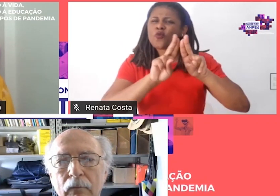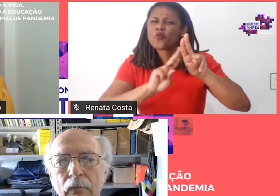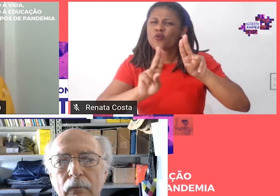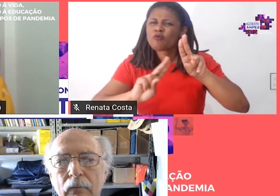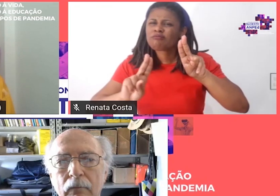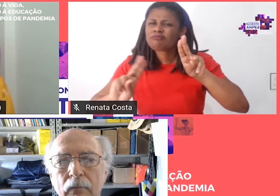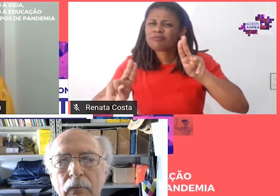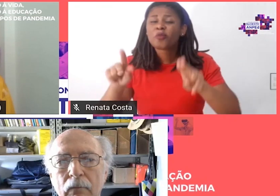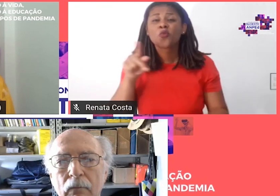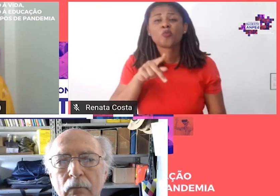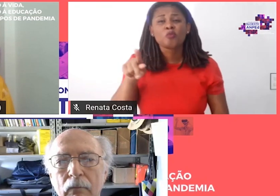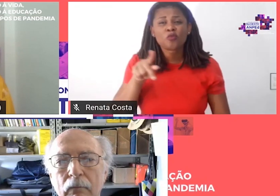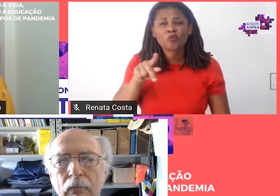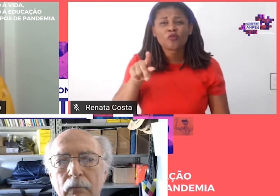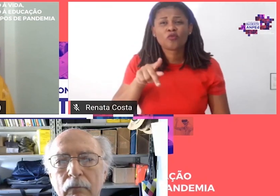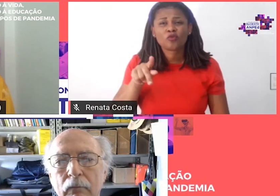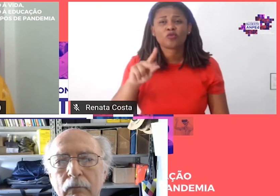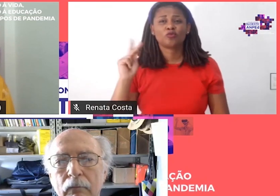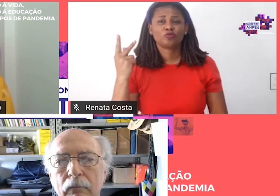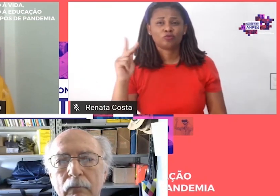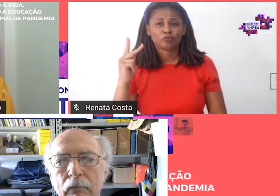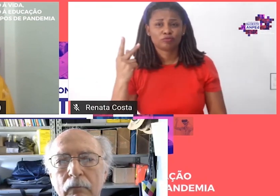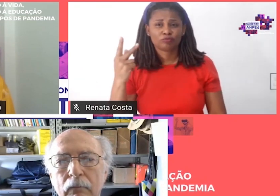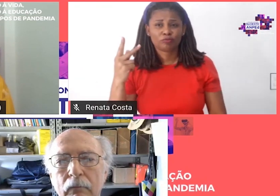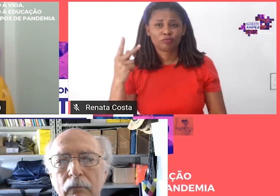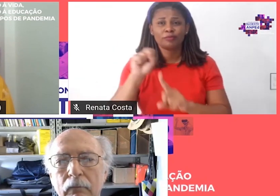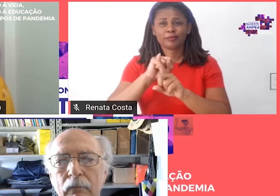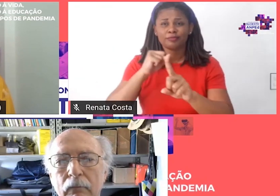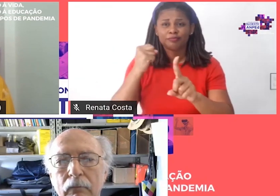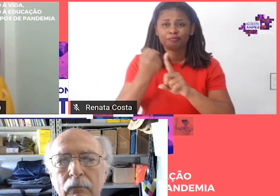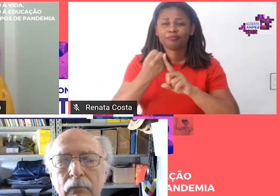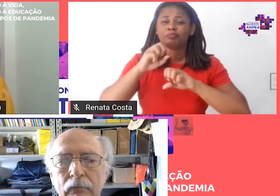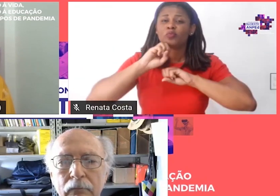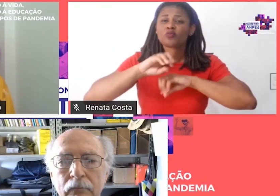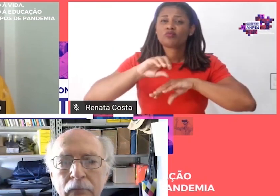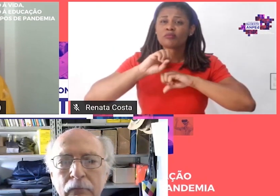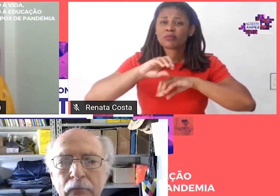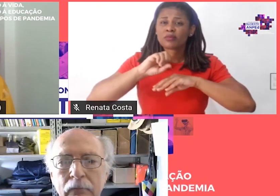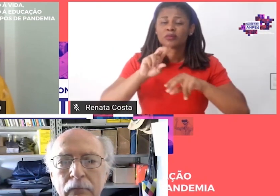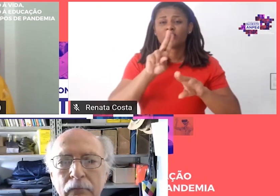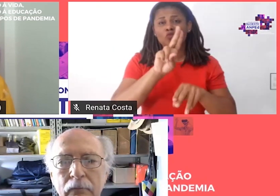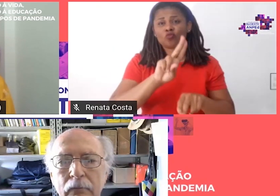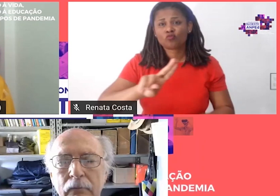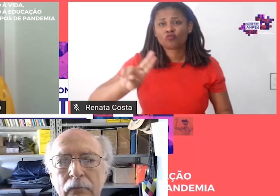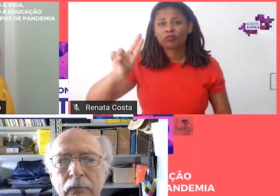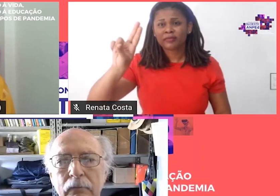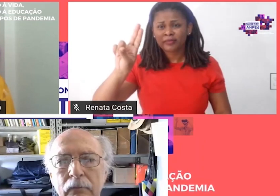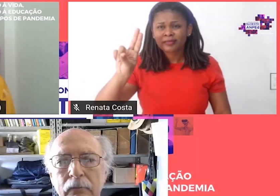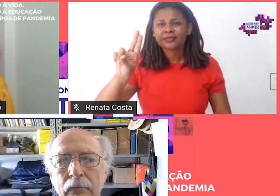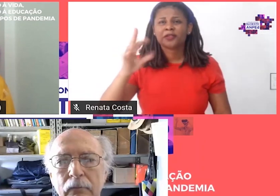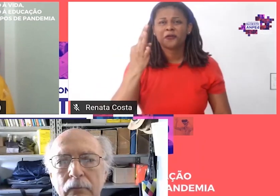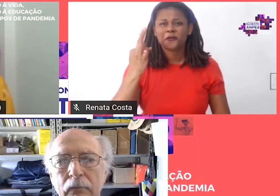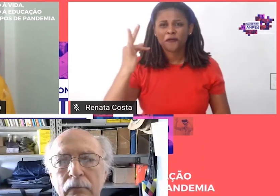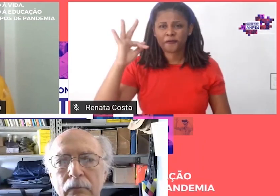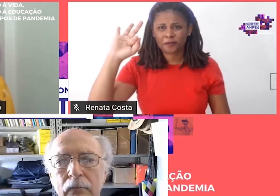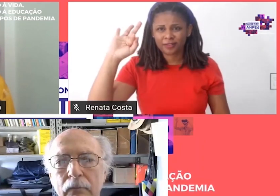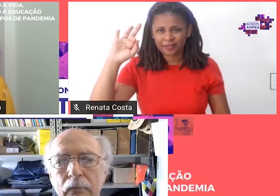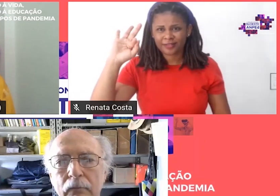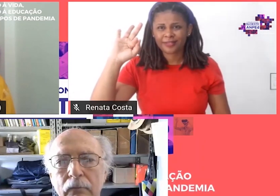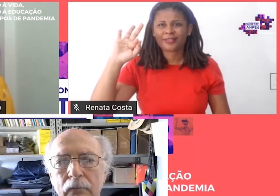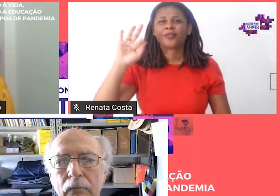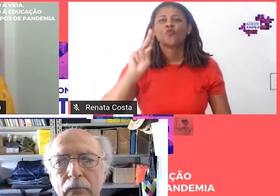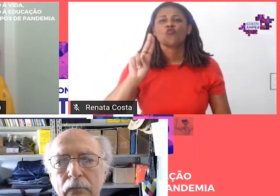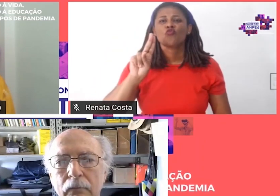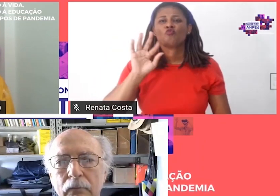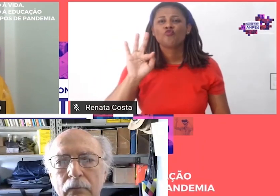Sociologia da Educação da Universidade Federal Feminense e da Educação Brasileira na Universidade